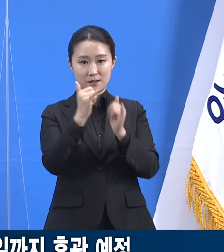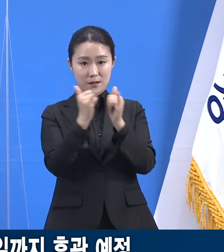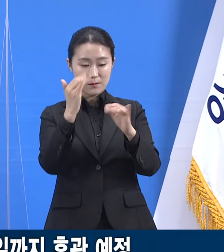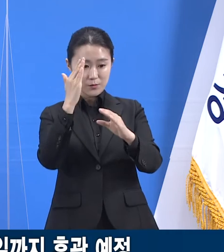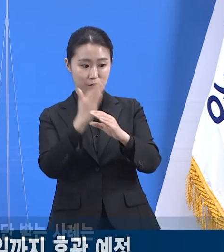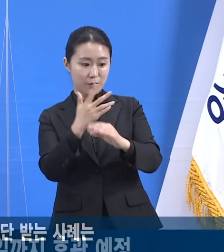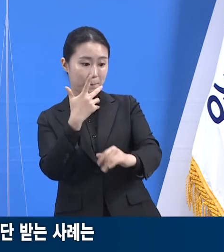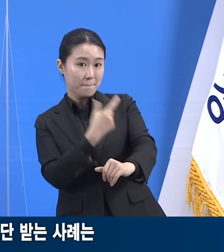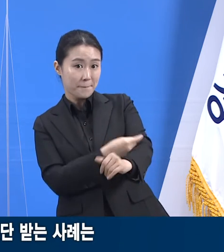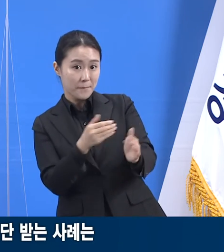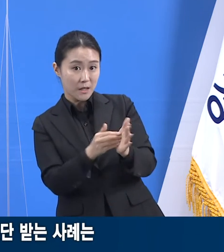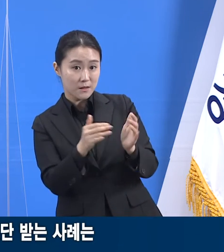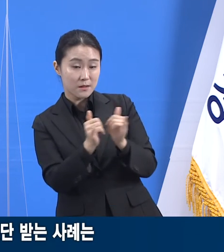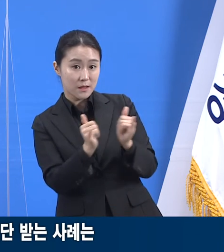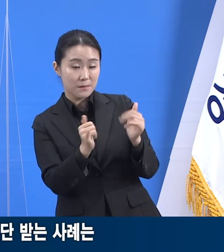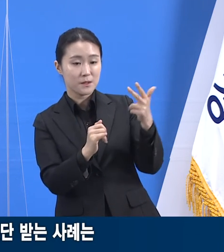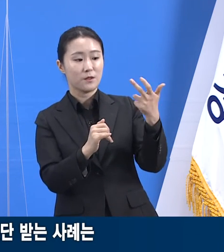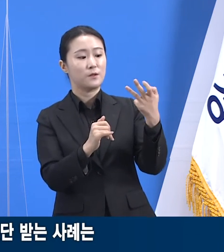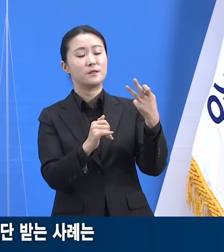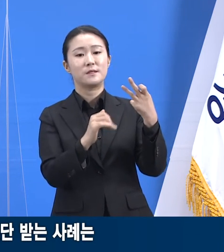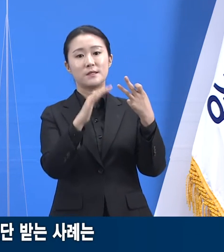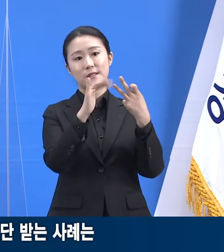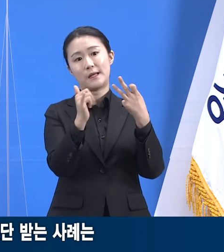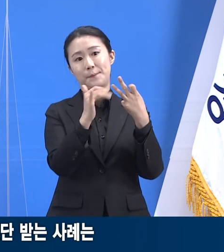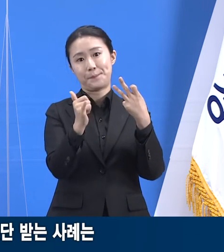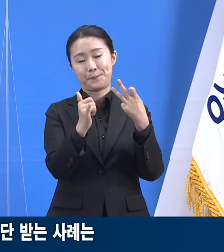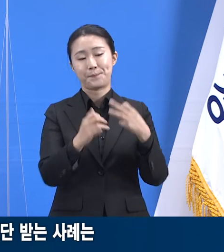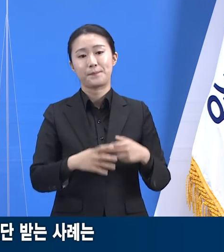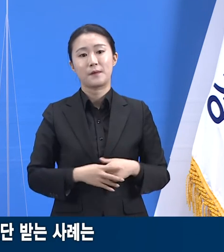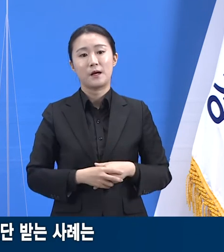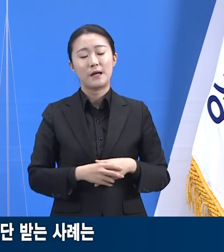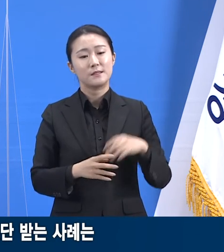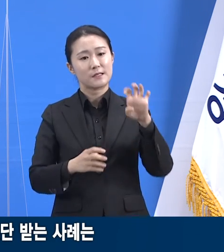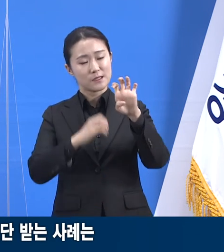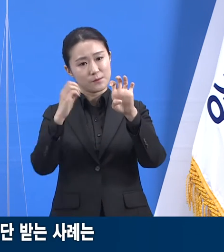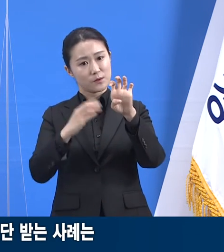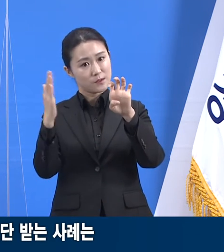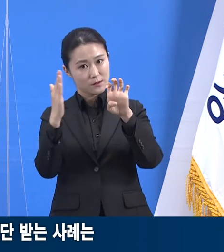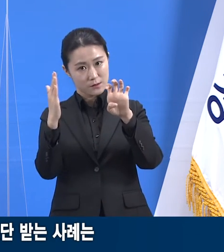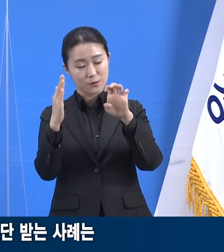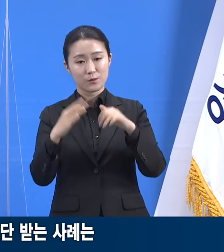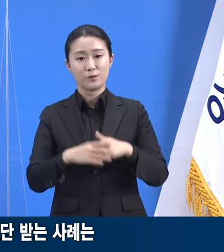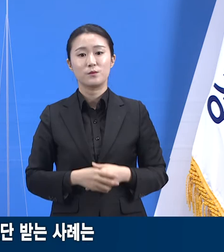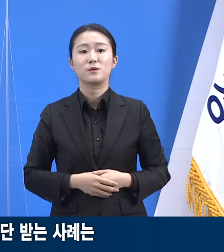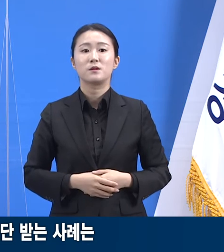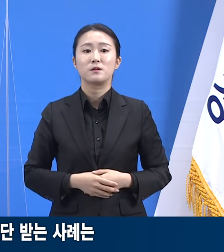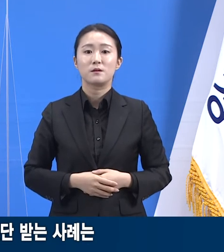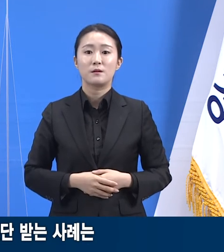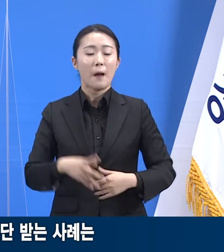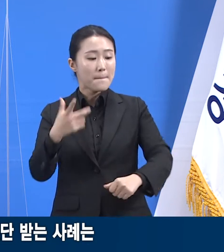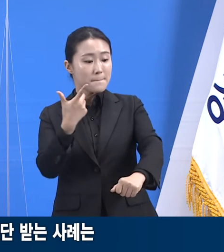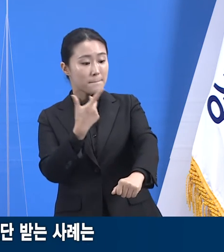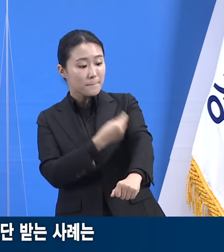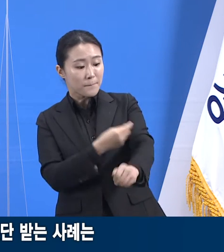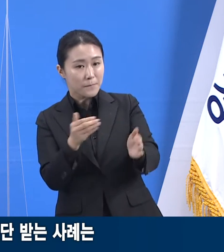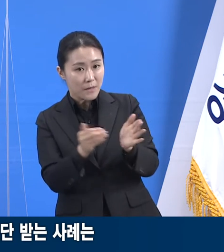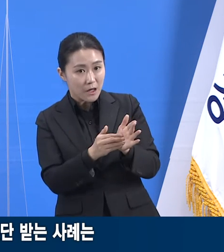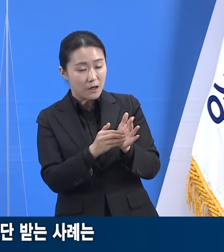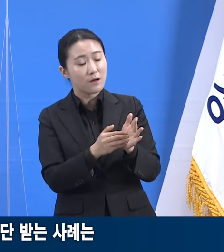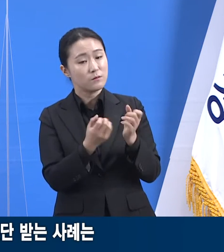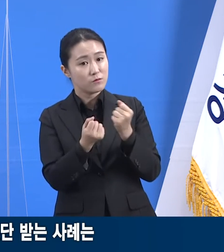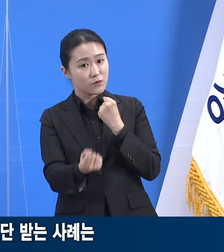수준이었습니다. 이런 집단감염 사례에서, 사건에서 백신 접종자 중에도 코로나19